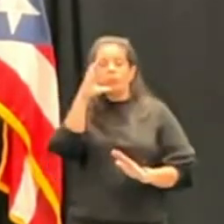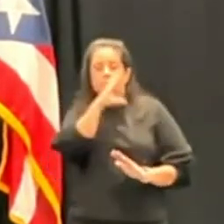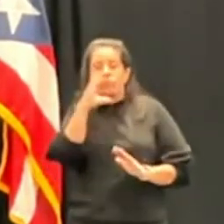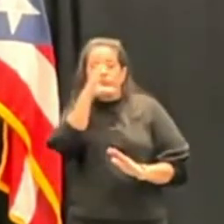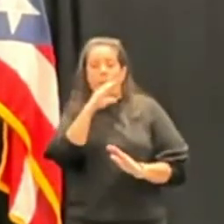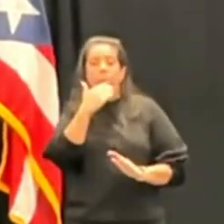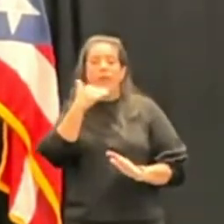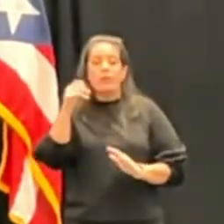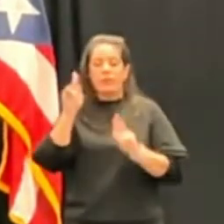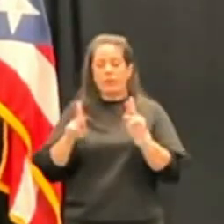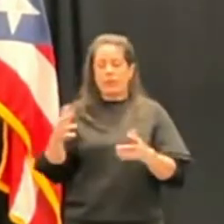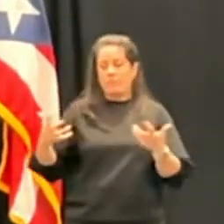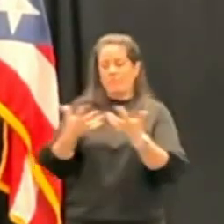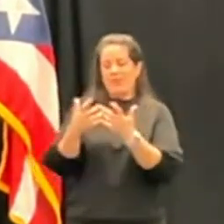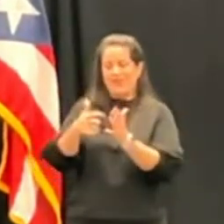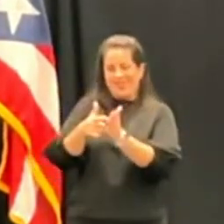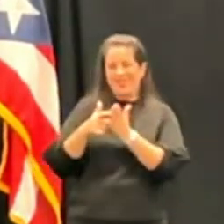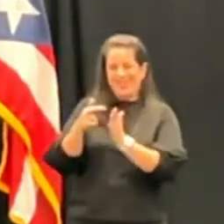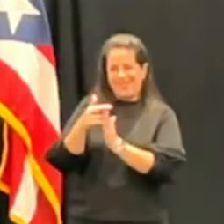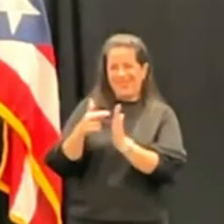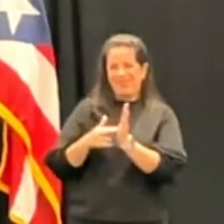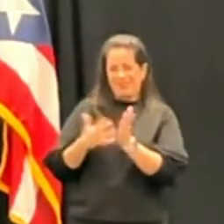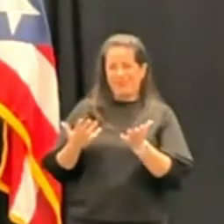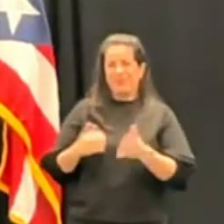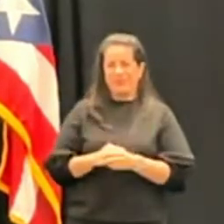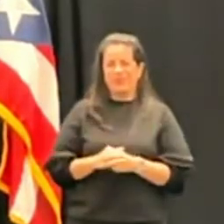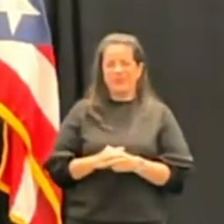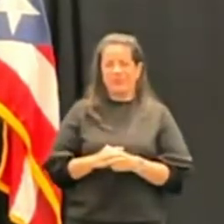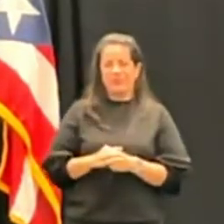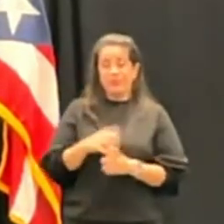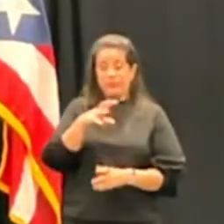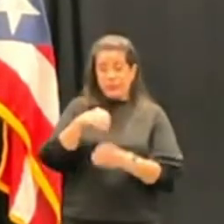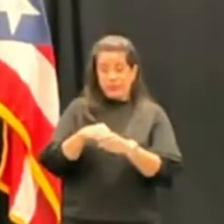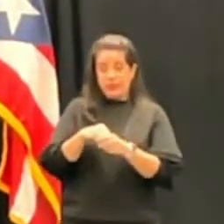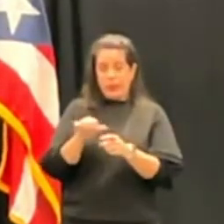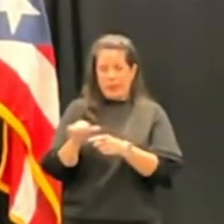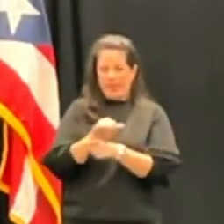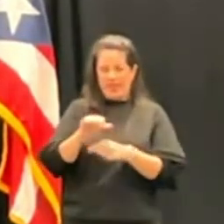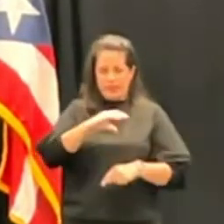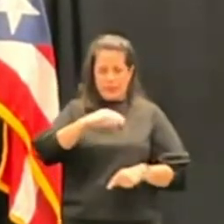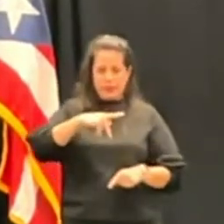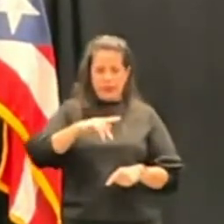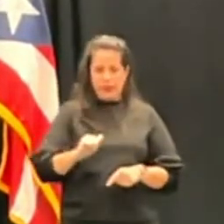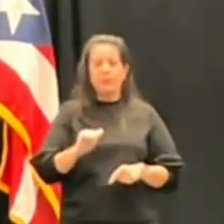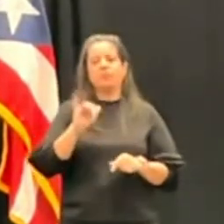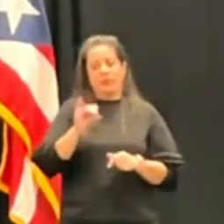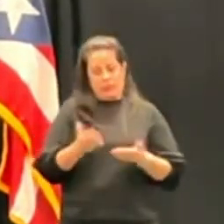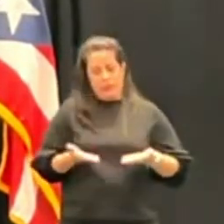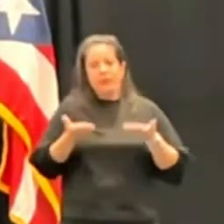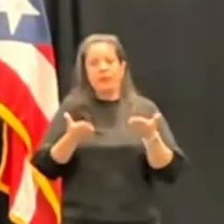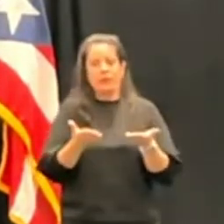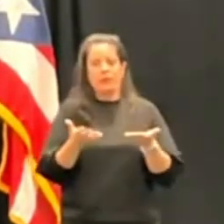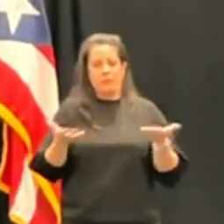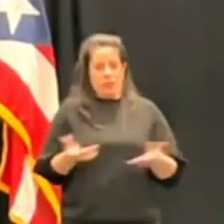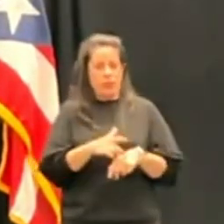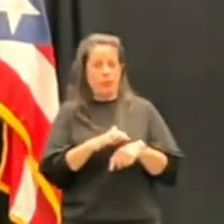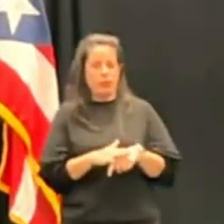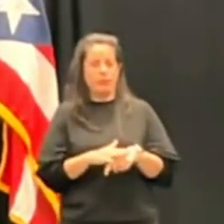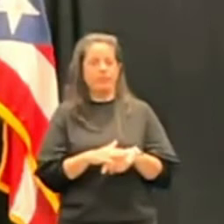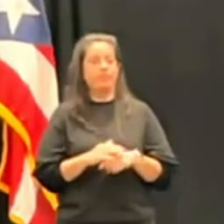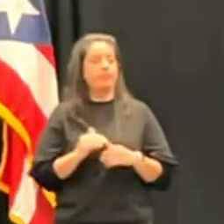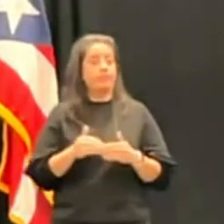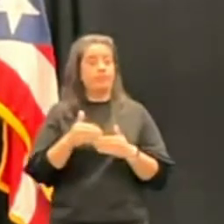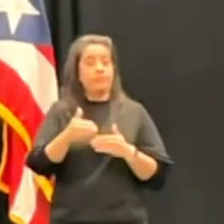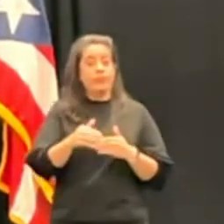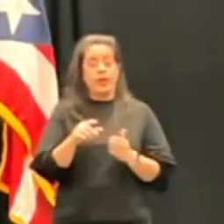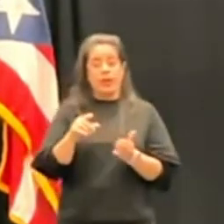mejores candidatos y candidatas dentro de la profesión de los CPA y por eso se la presenté al pueblo de Puerto Rico. Continuamos con